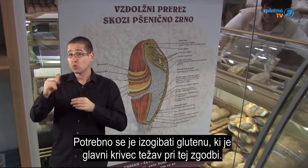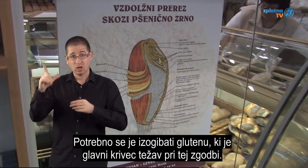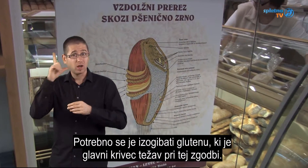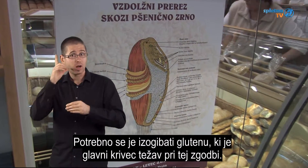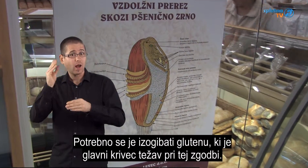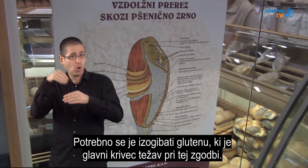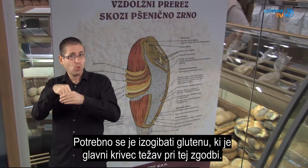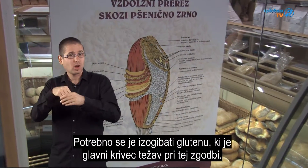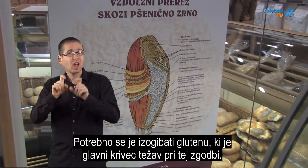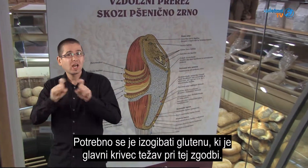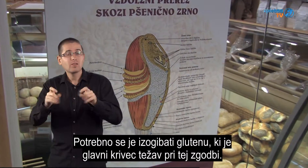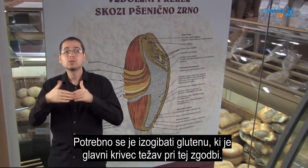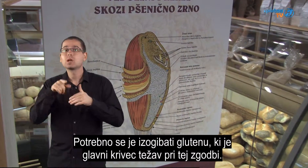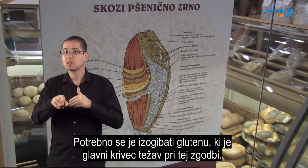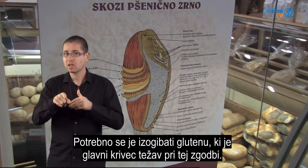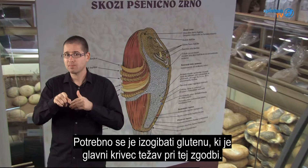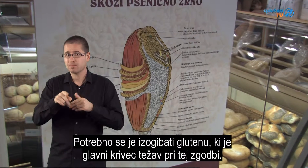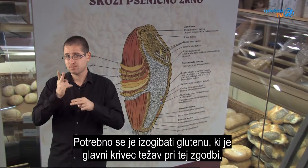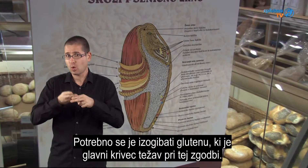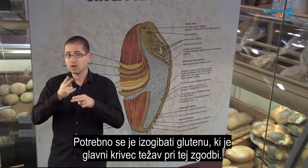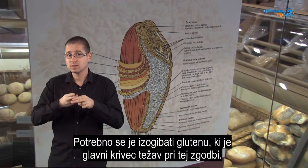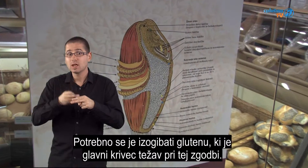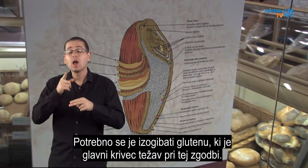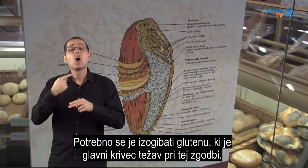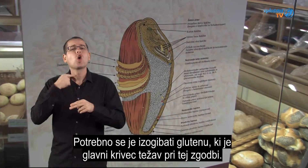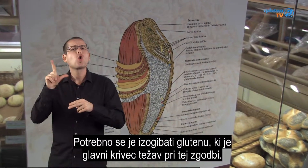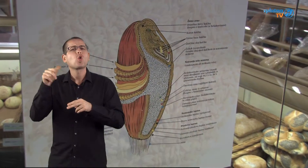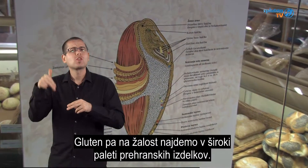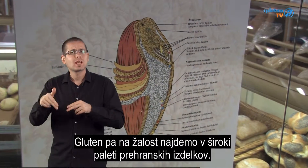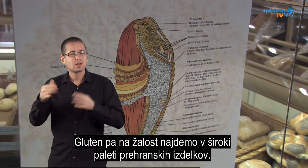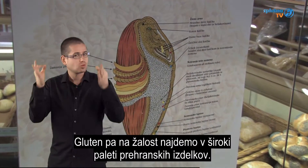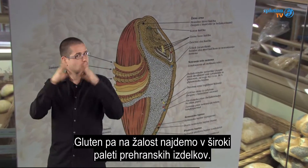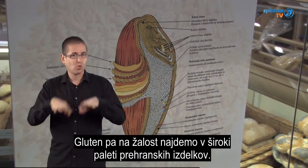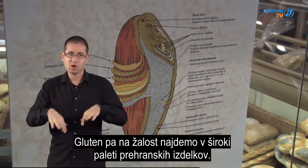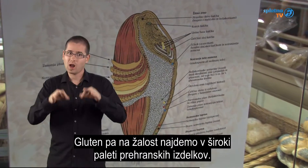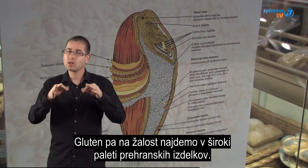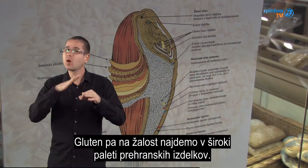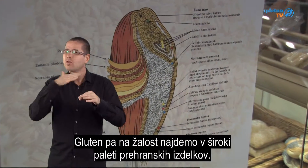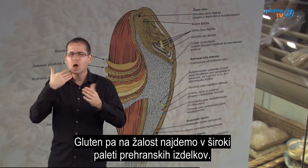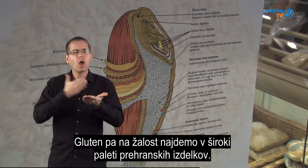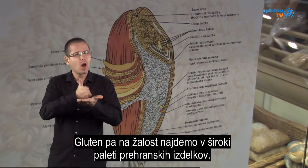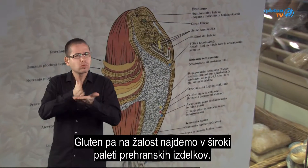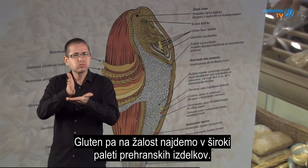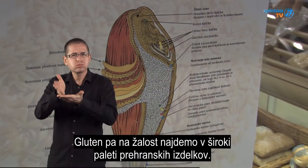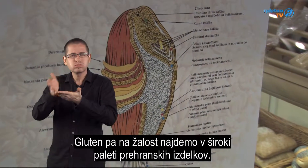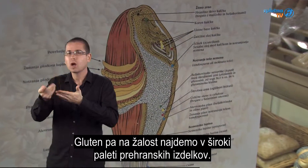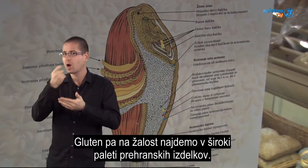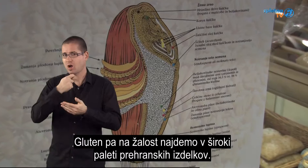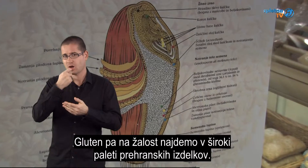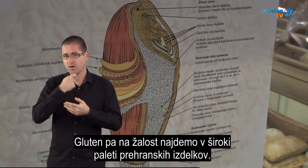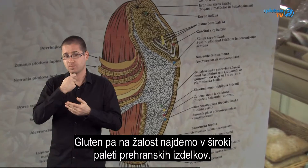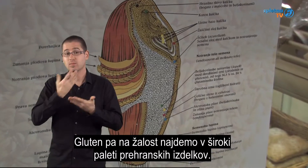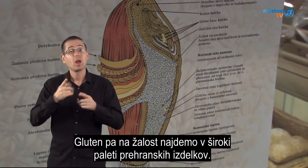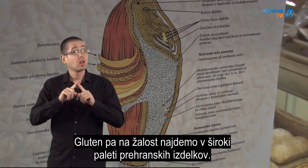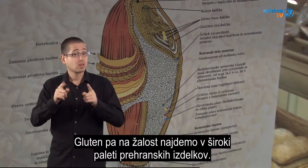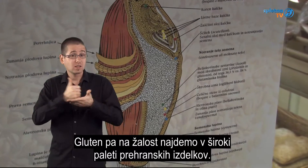Gluten je pravzaprav glavni krivec pri tej zgodbi. Gluten pa na žalost najdemo v široki paleti življenskih